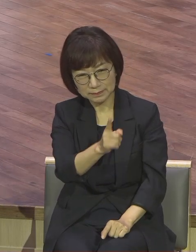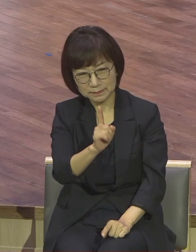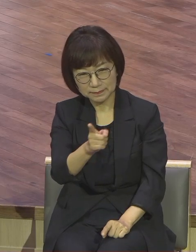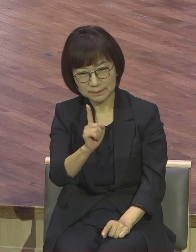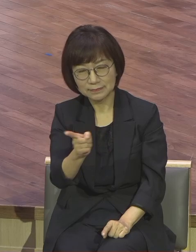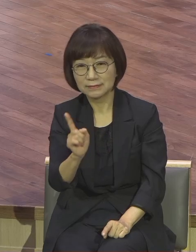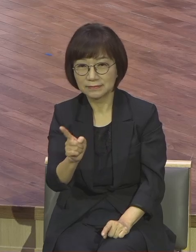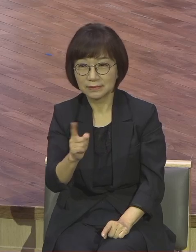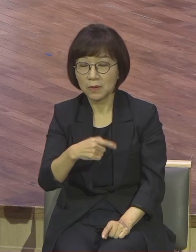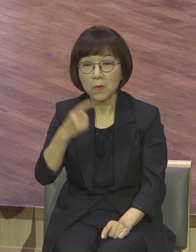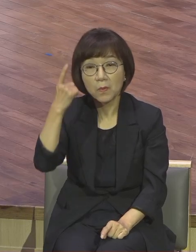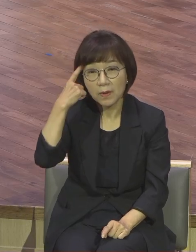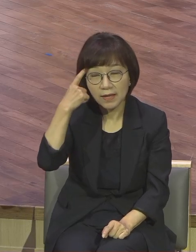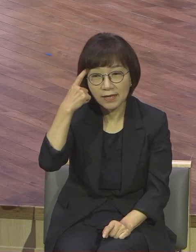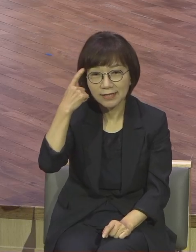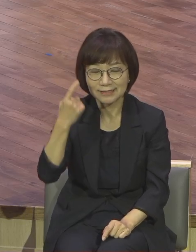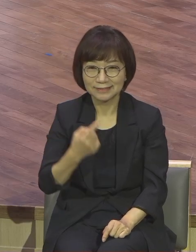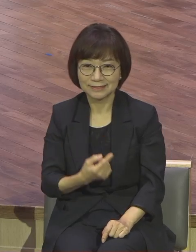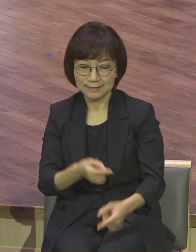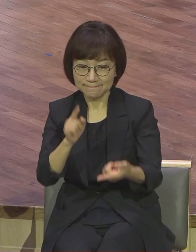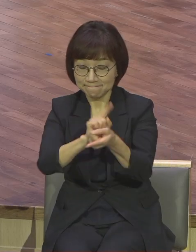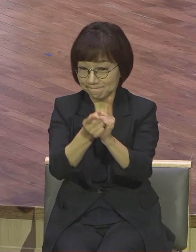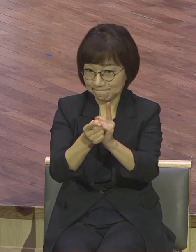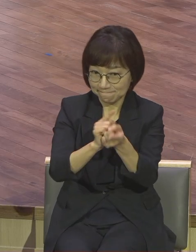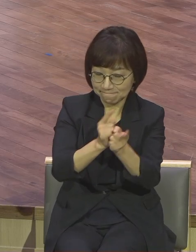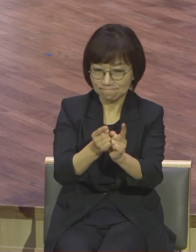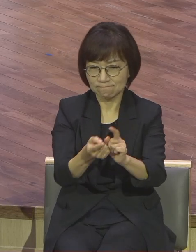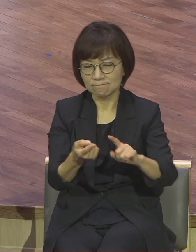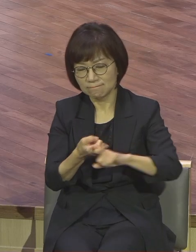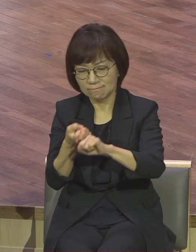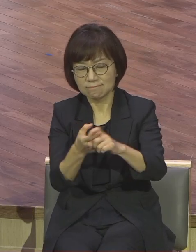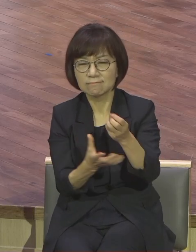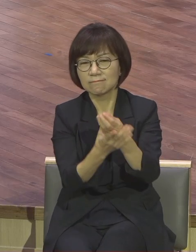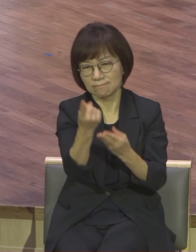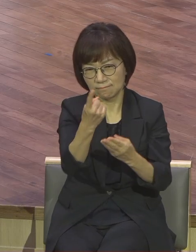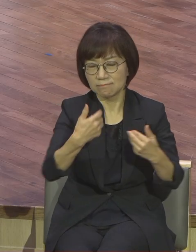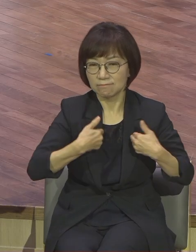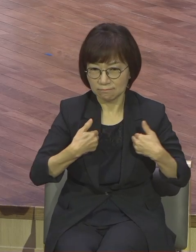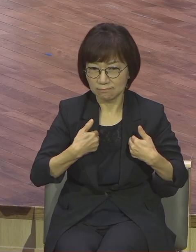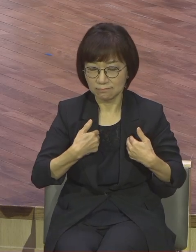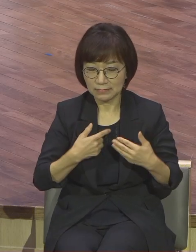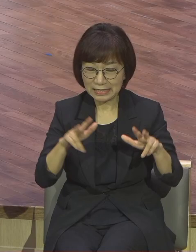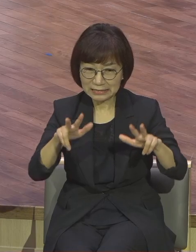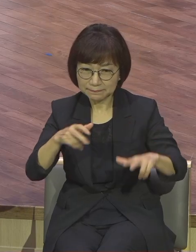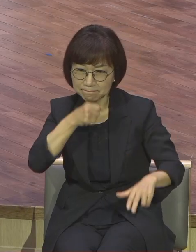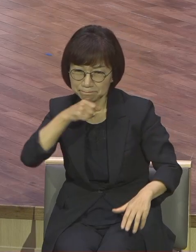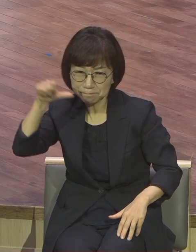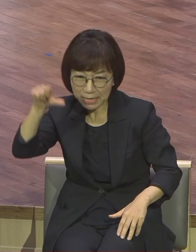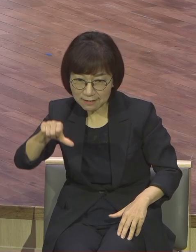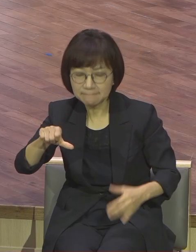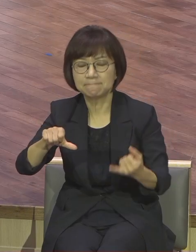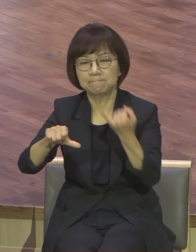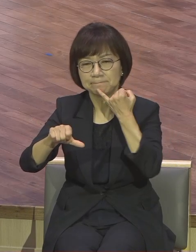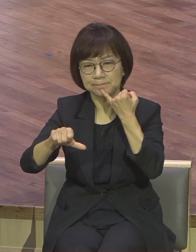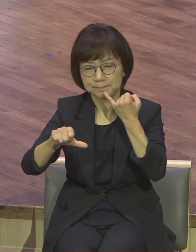전체가 하나 되어 가지고 지고 있다 하더라도 끝까지 해보자고 난 의지를 그렇게 가져야 되는데